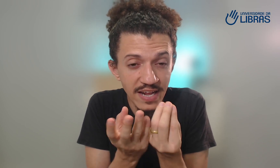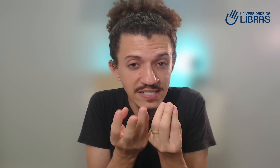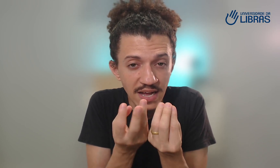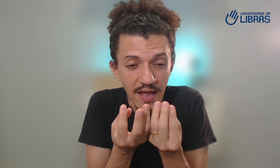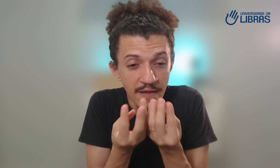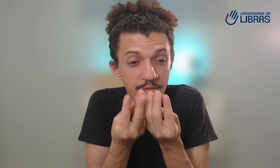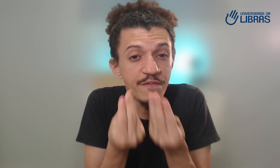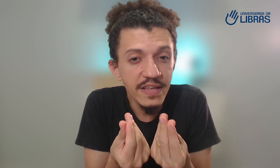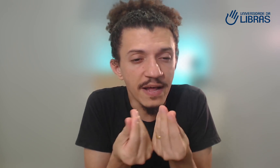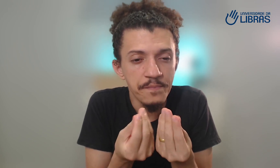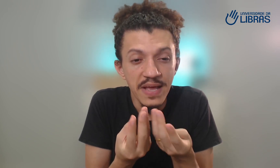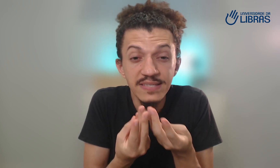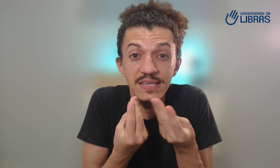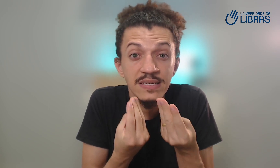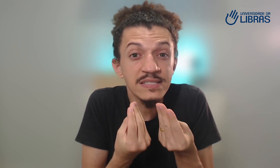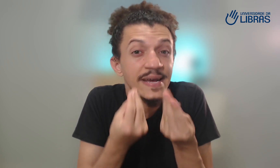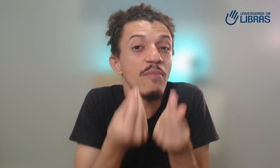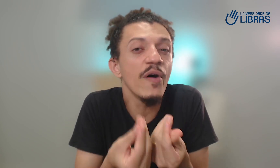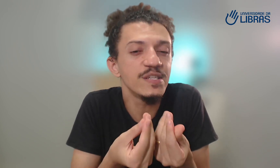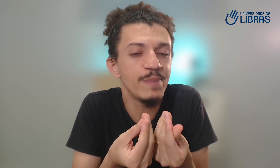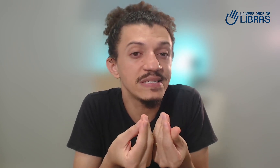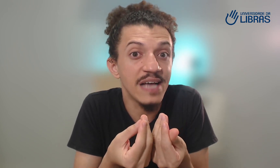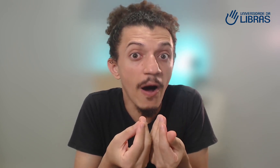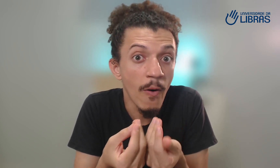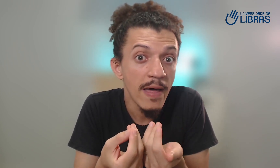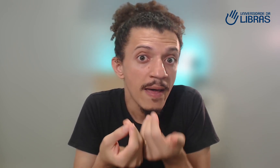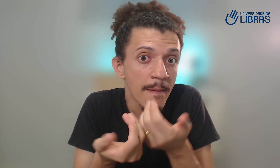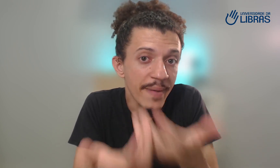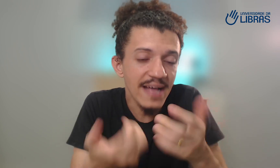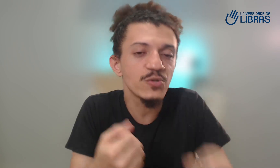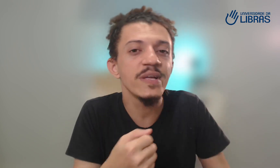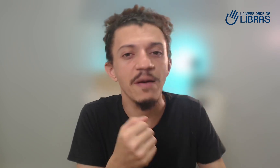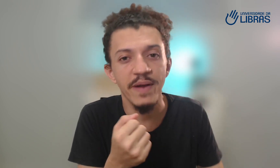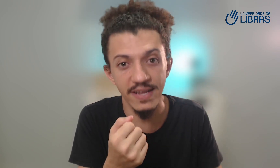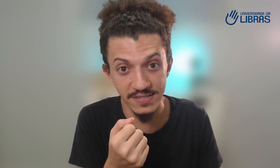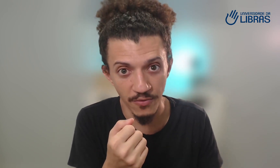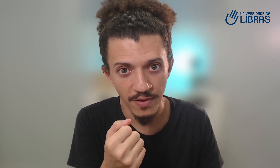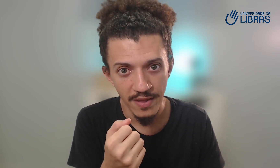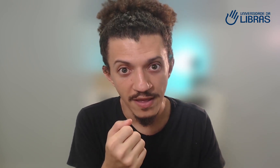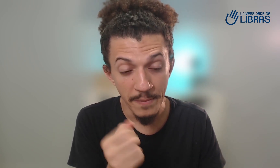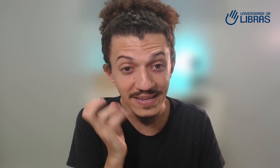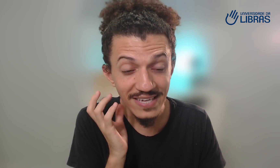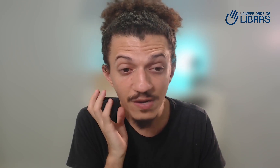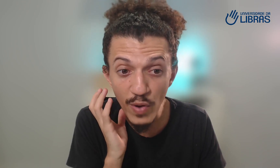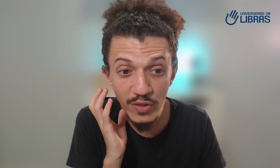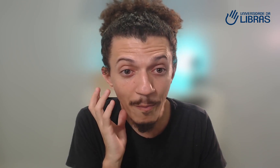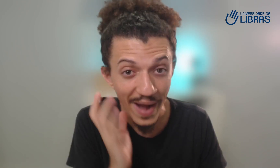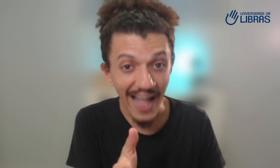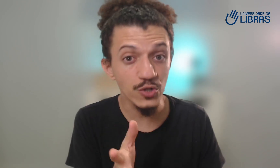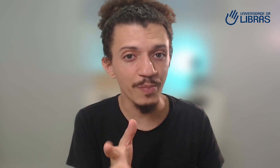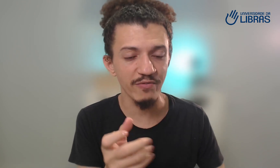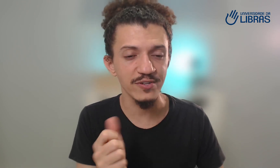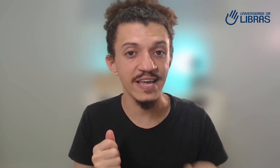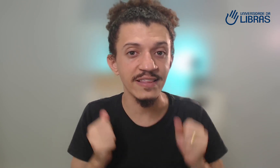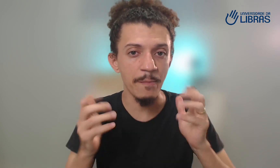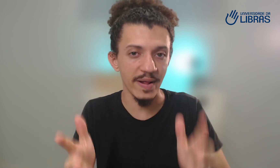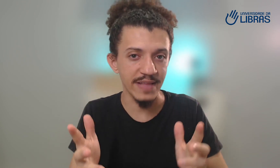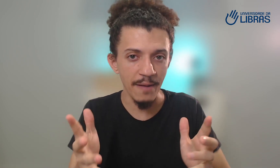que essa vida esse sabor especial para a sua interpretação. Para que seja muito prático para você interpretar